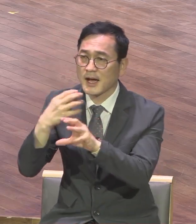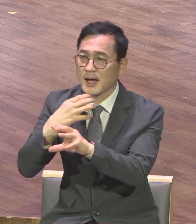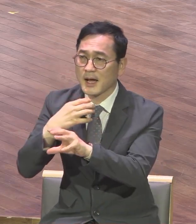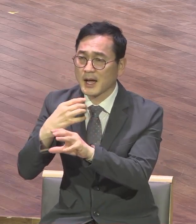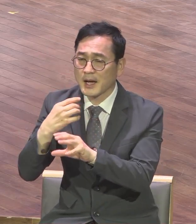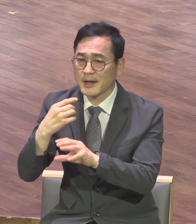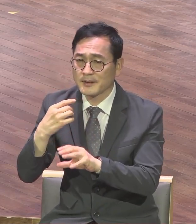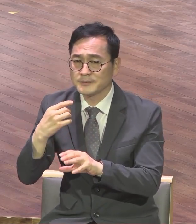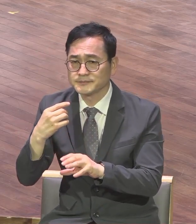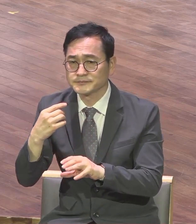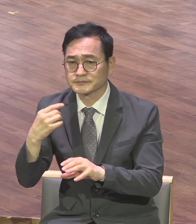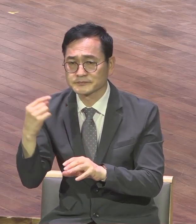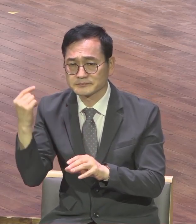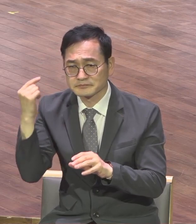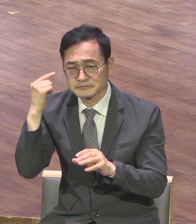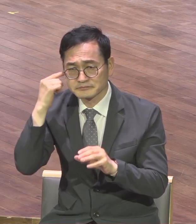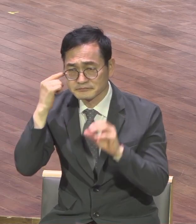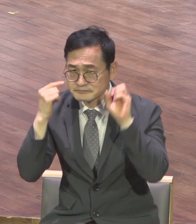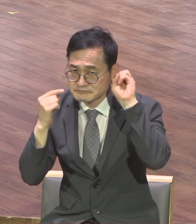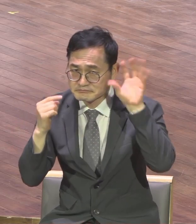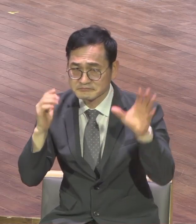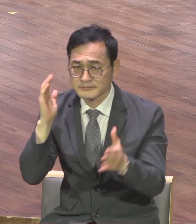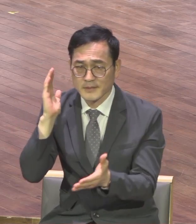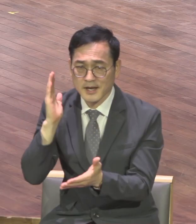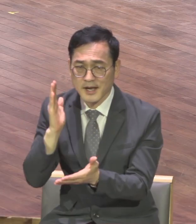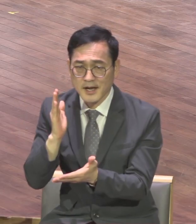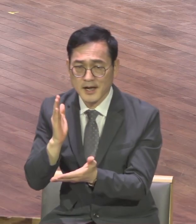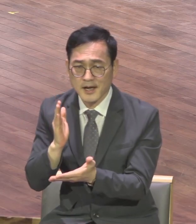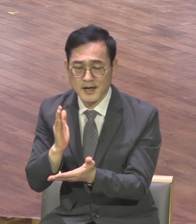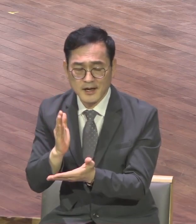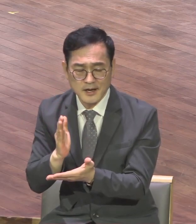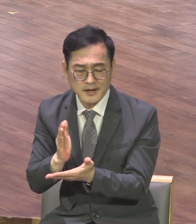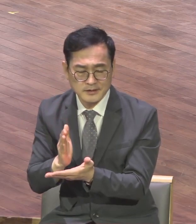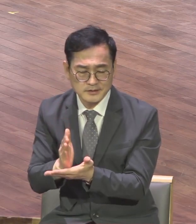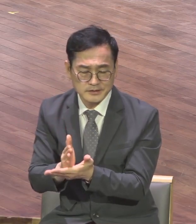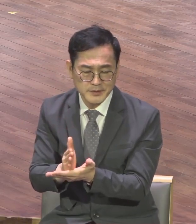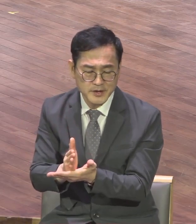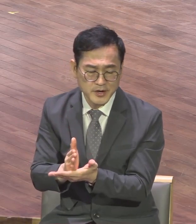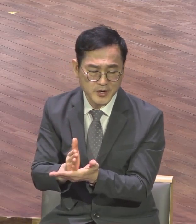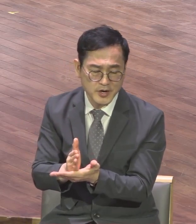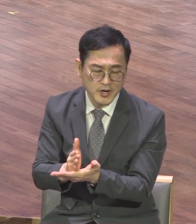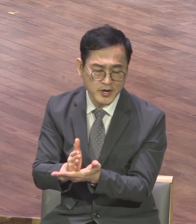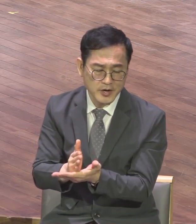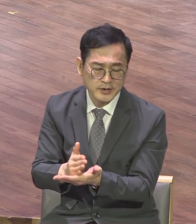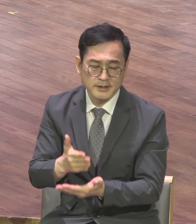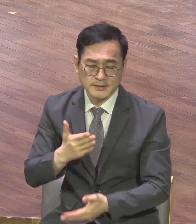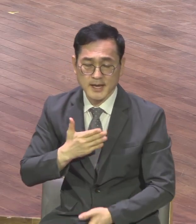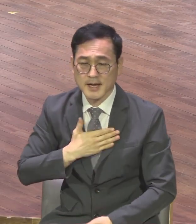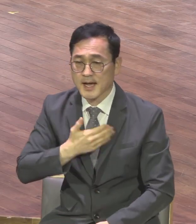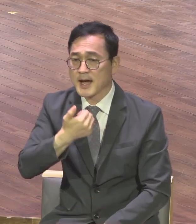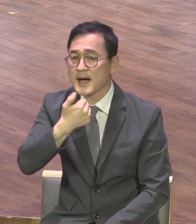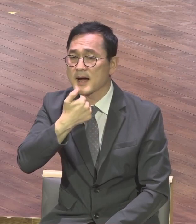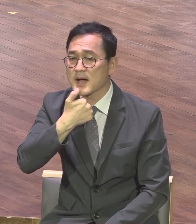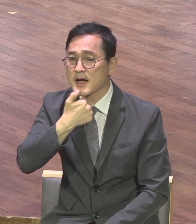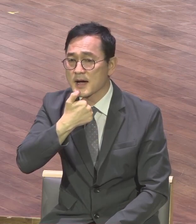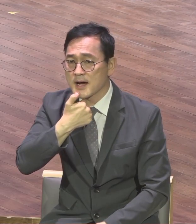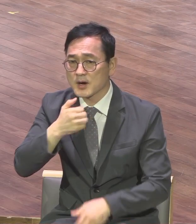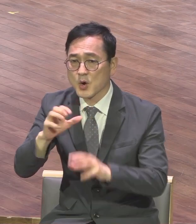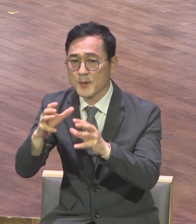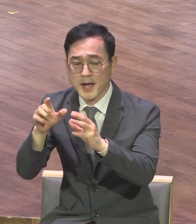능력에 머물지 않으며 내 말로만